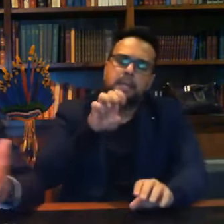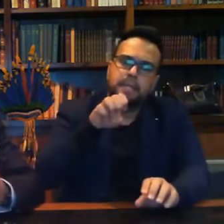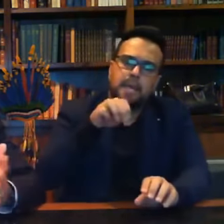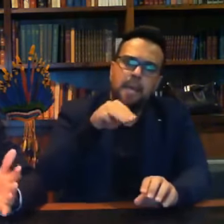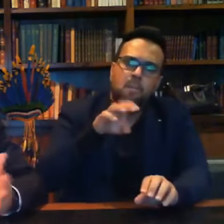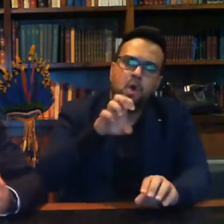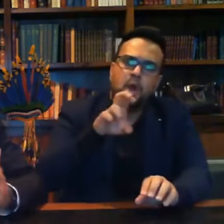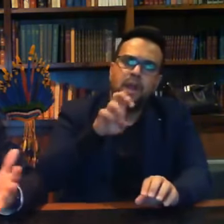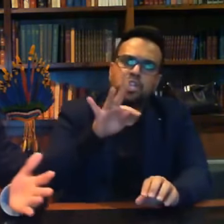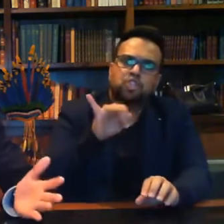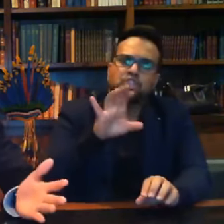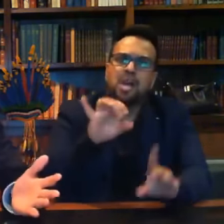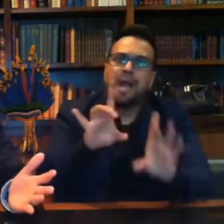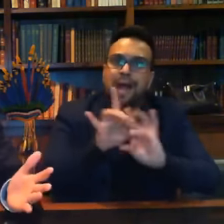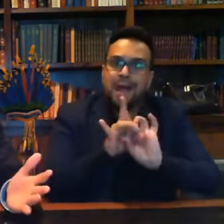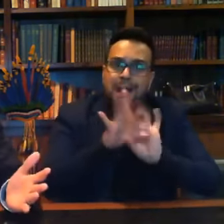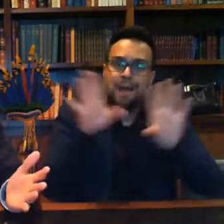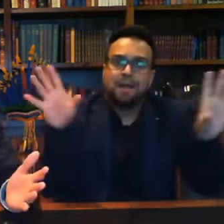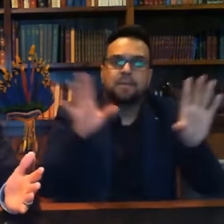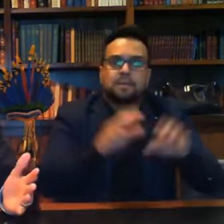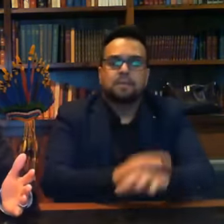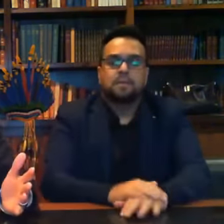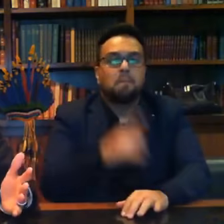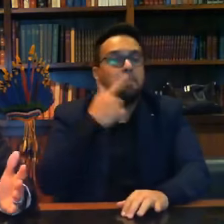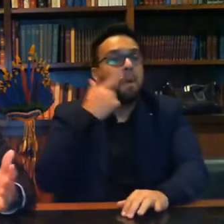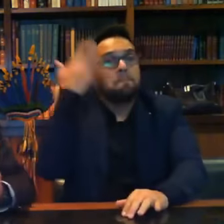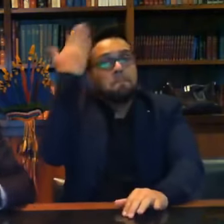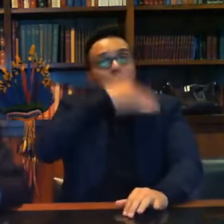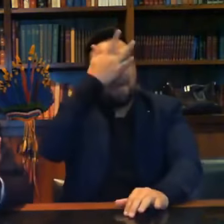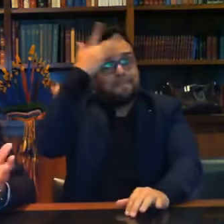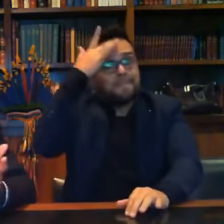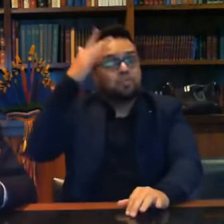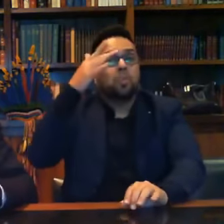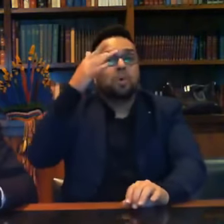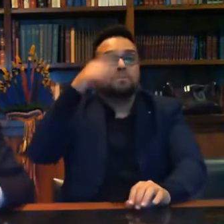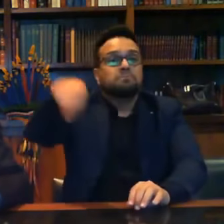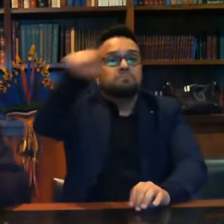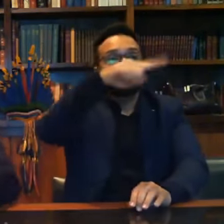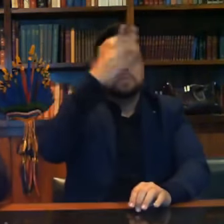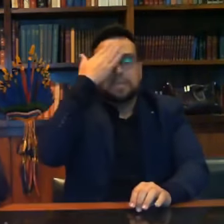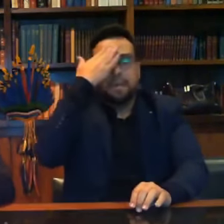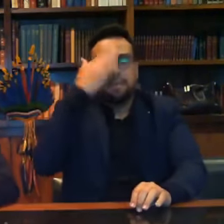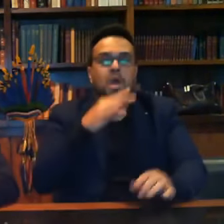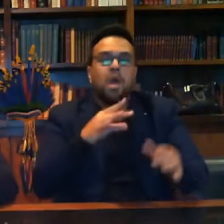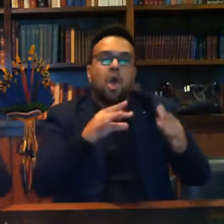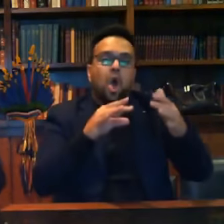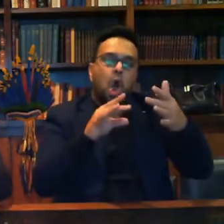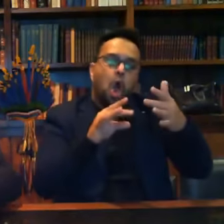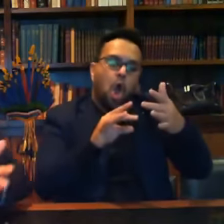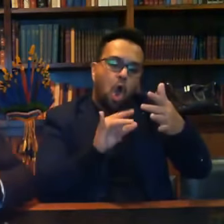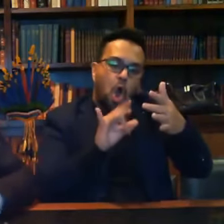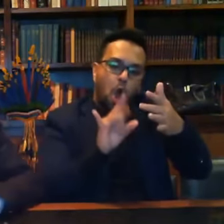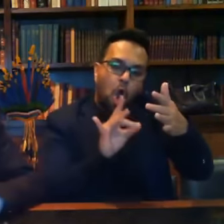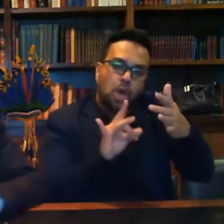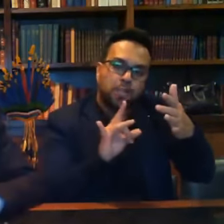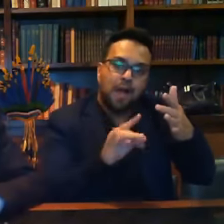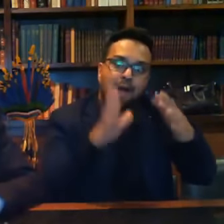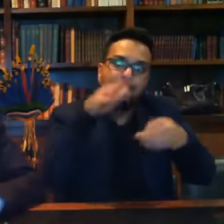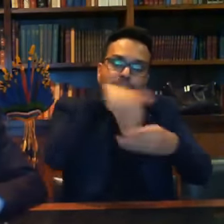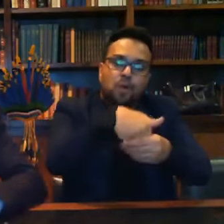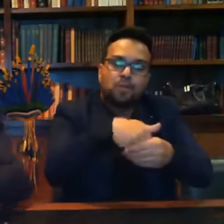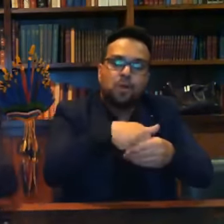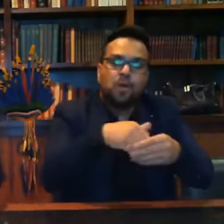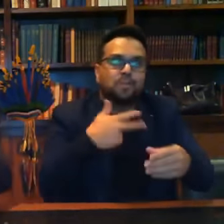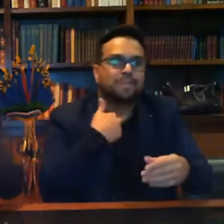tem que ter eleições com contagem pública de votos. Não podemos meia dúzia pessoas continuar contando as eleições numa salinha secreta.